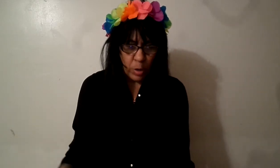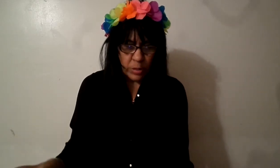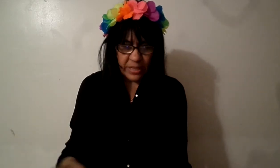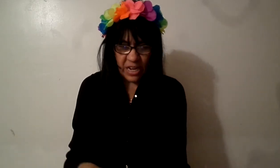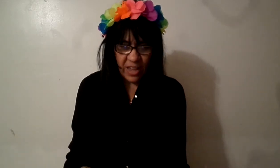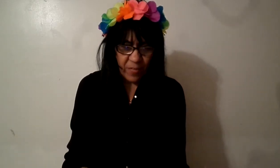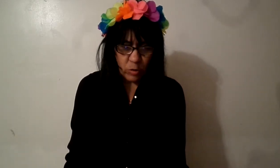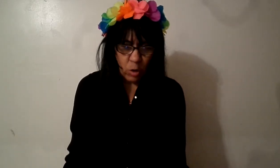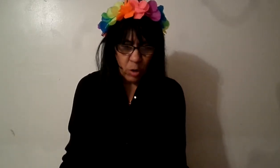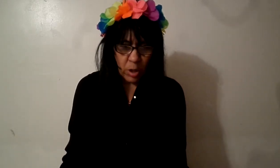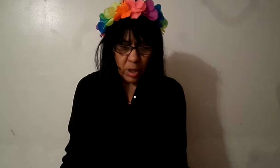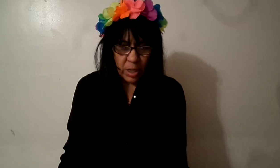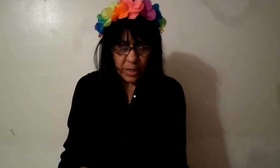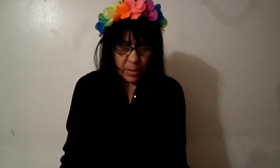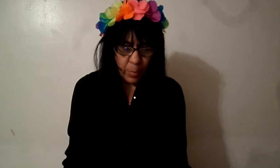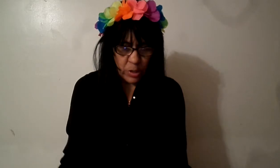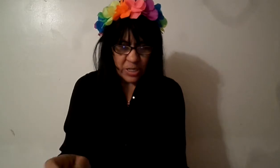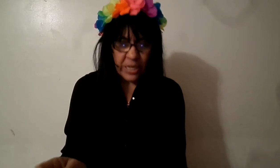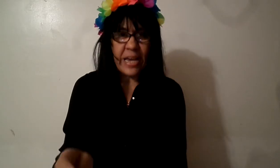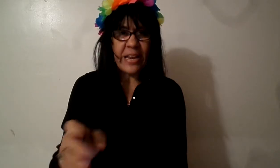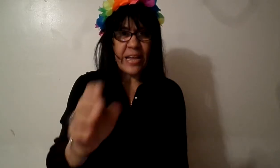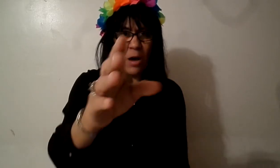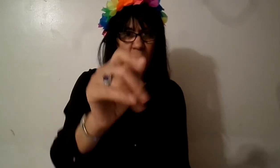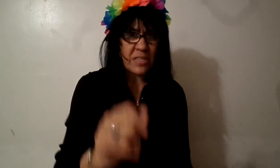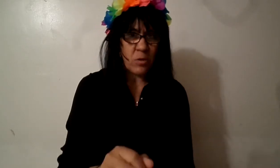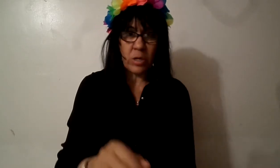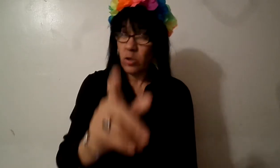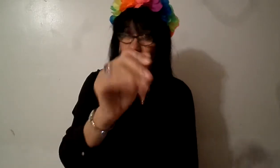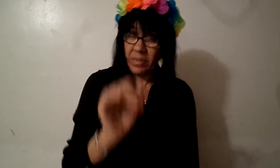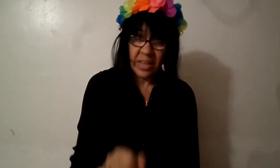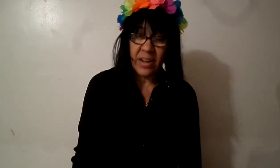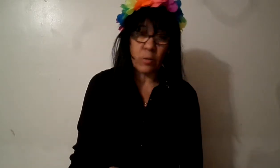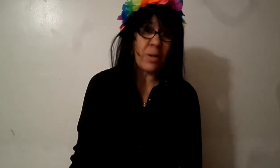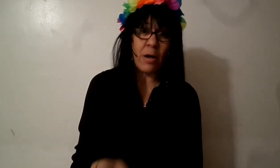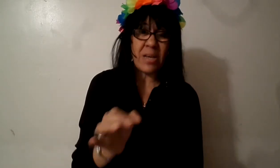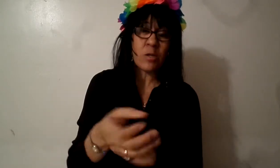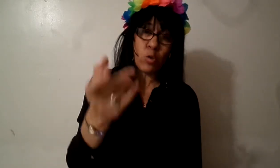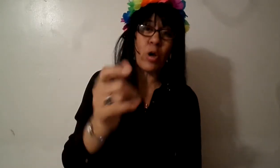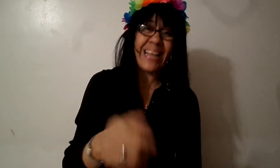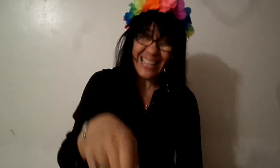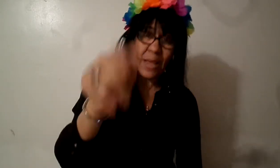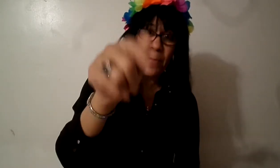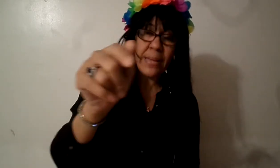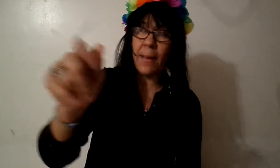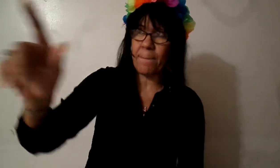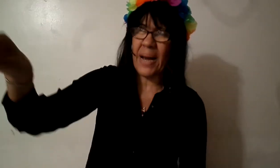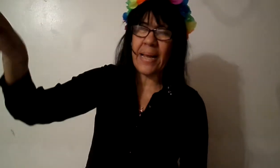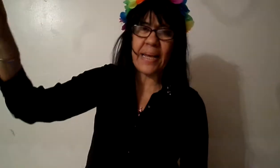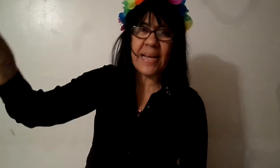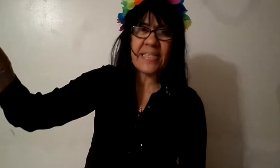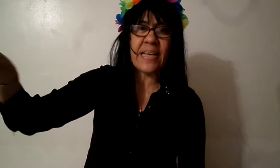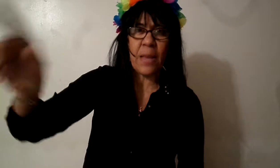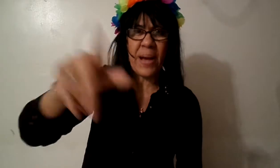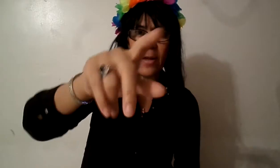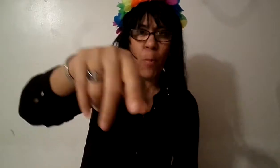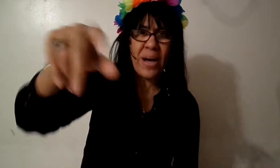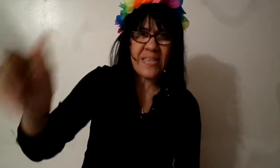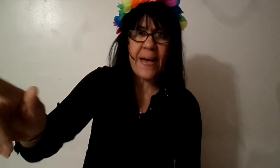de teléfono por si quieres es la oración y son mentiras no es la oración tú no quieres que te inviten para la iglesia y te paguen los pasajes